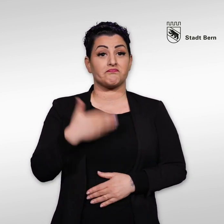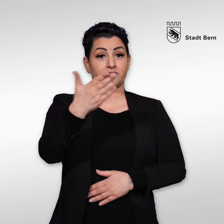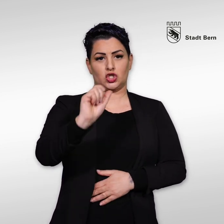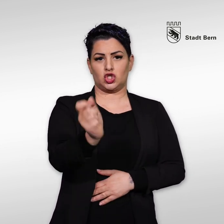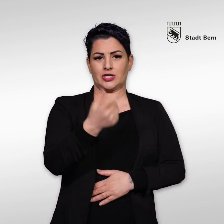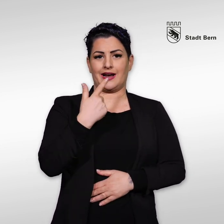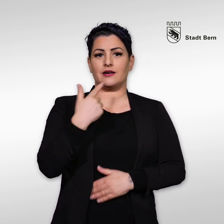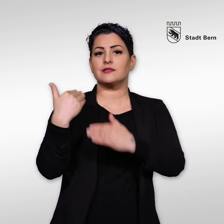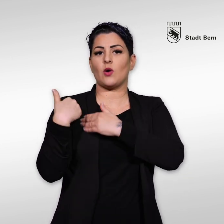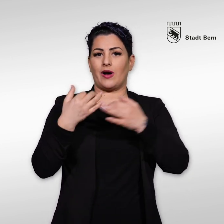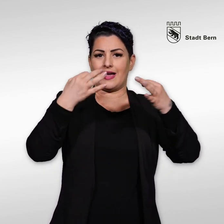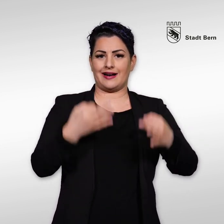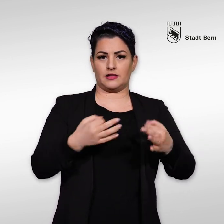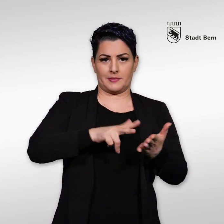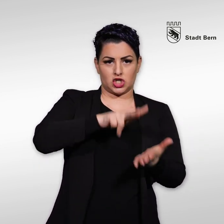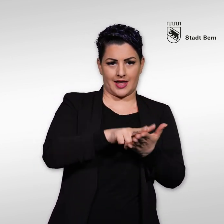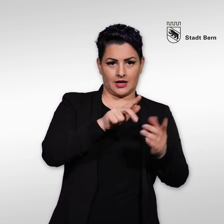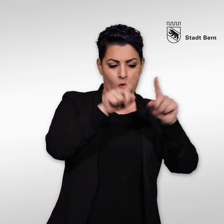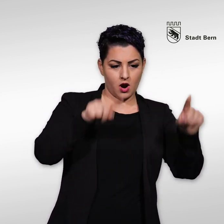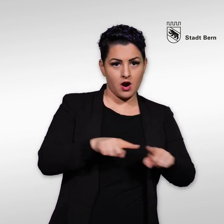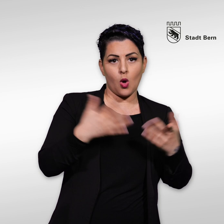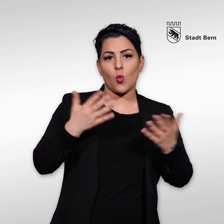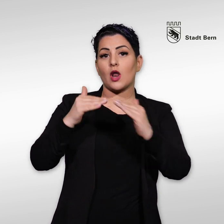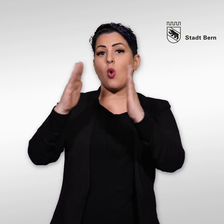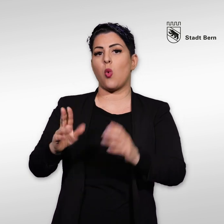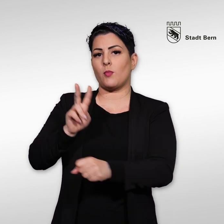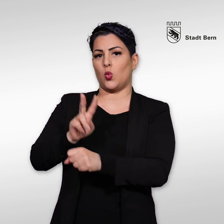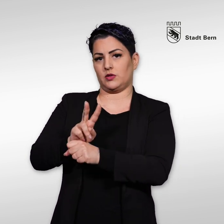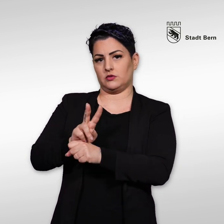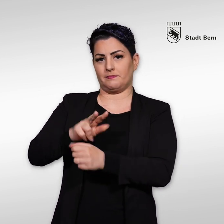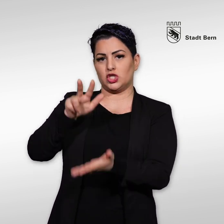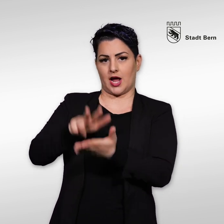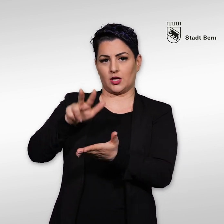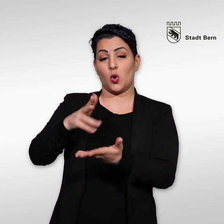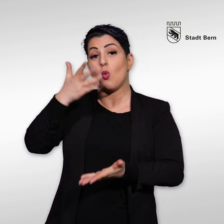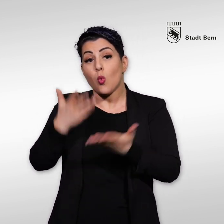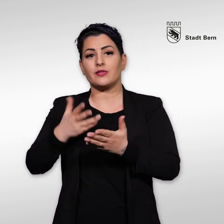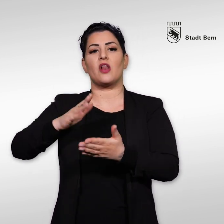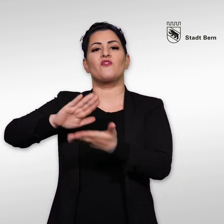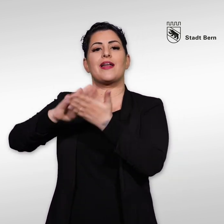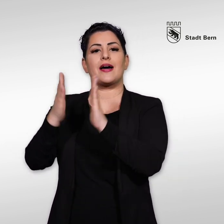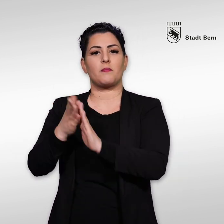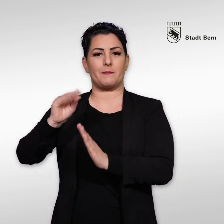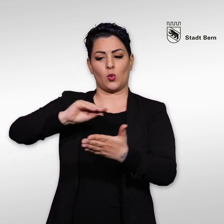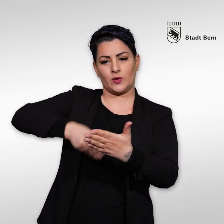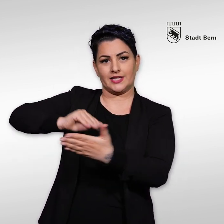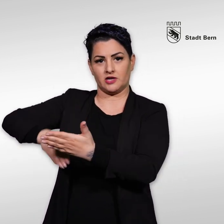Senden Sie uns die Sorgerechtsbescheinigung oder die Obhutsberechtigung oder eine Vereinbarung mit den Unterschriften beider Eltern.